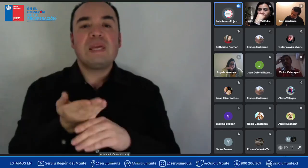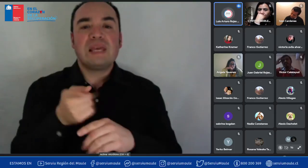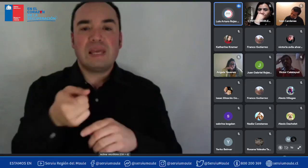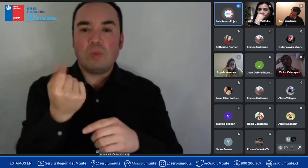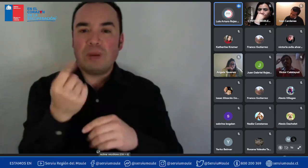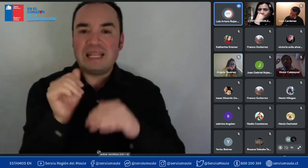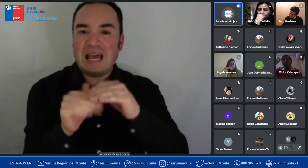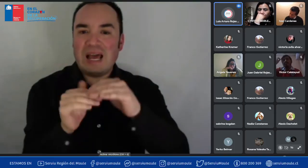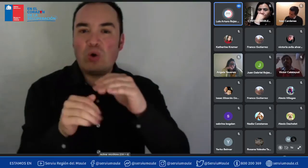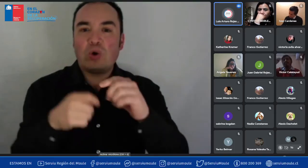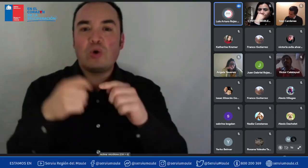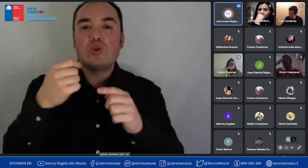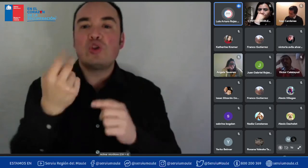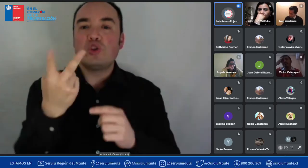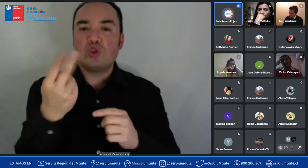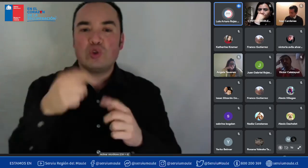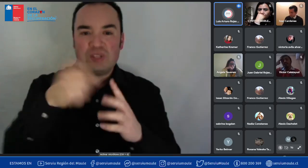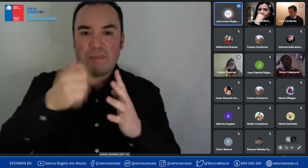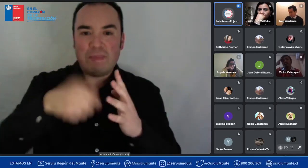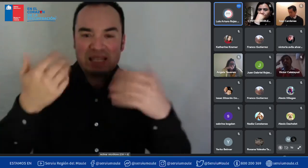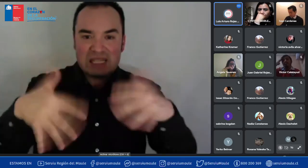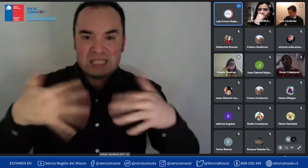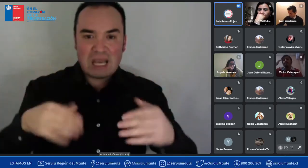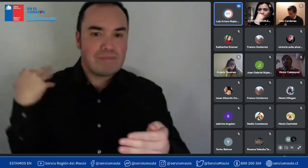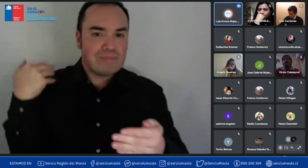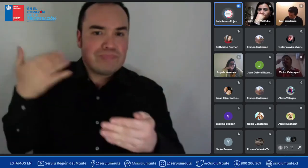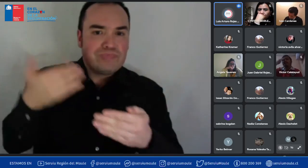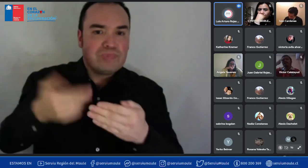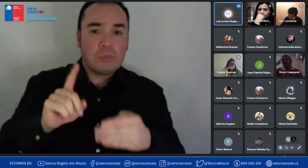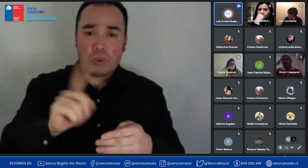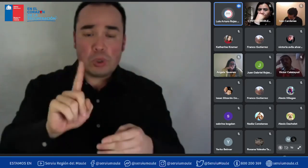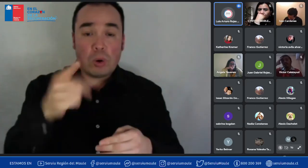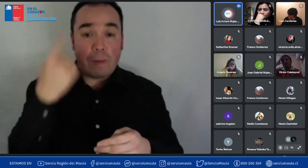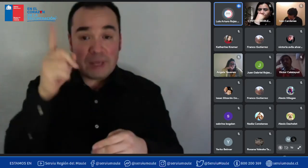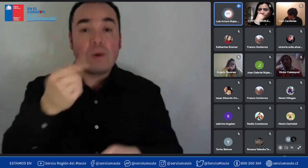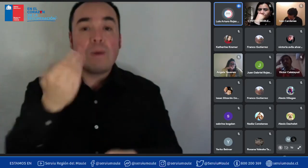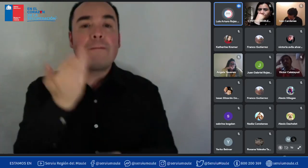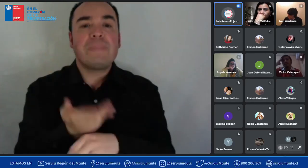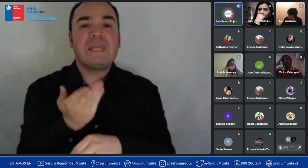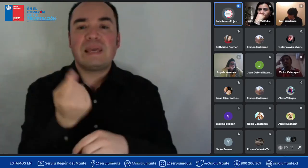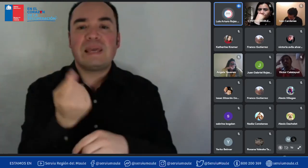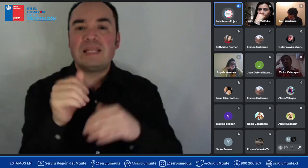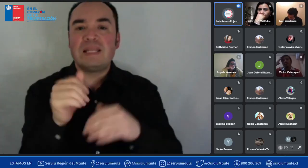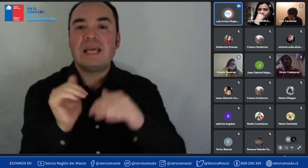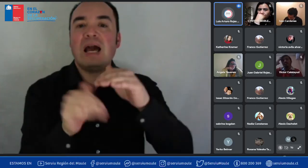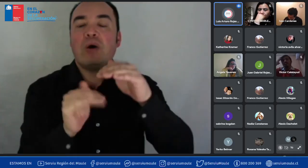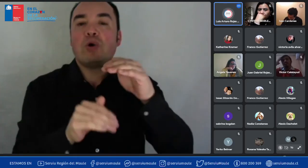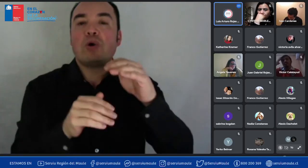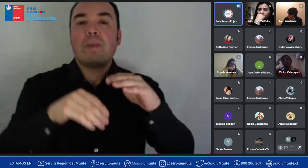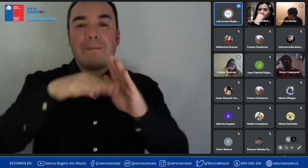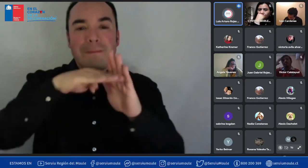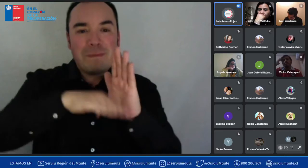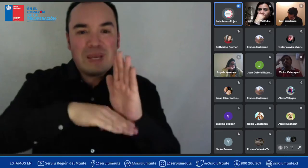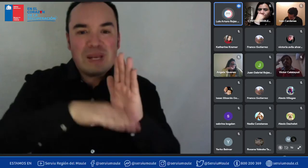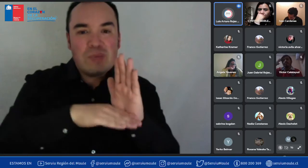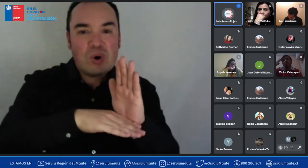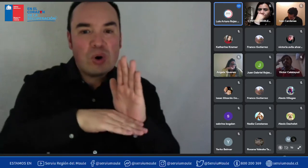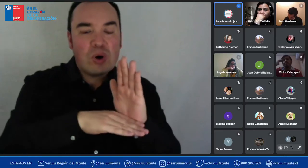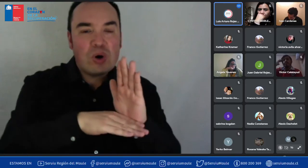depositado a más tardar el último día del mes anterior al mes de la postulación ¿ya? por lo tanto si el llamado